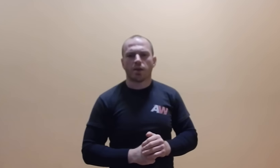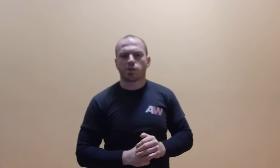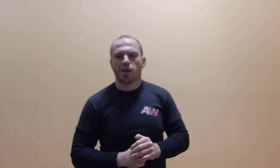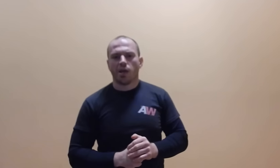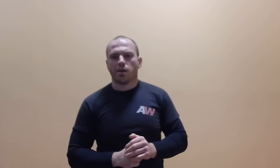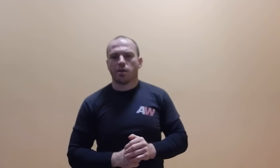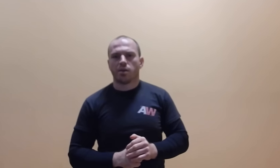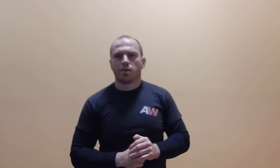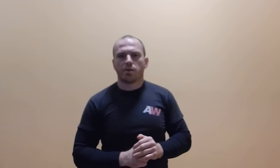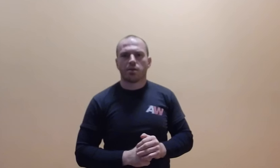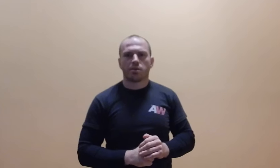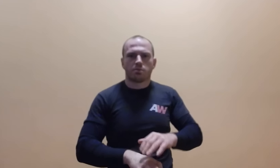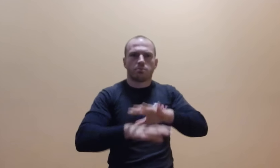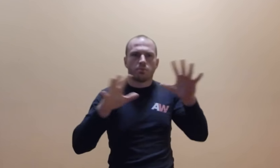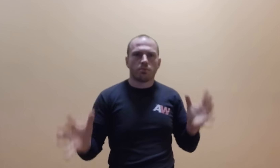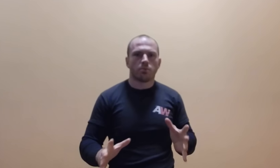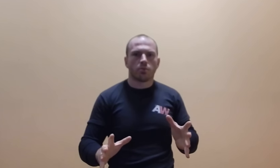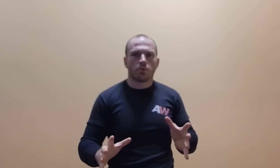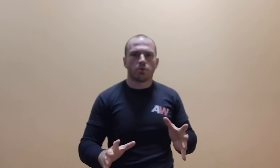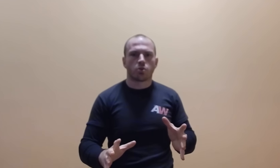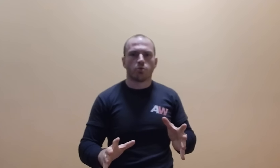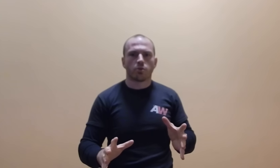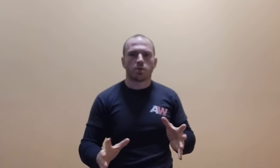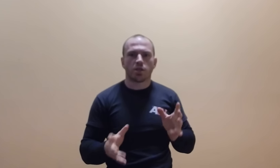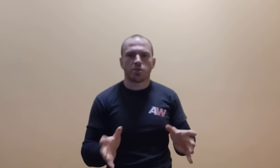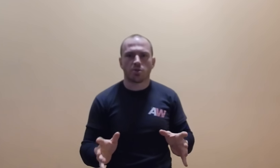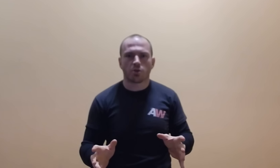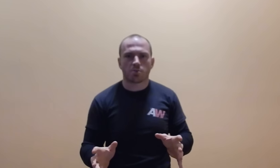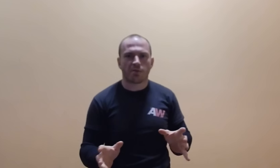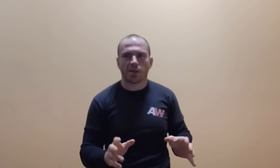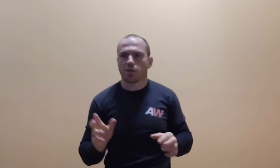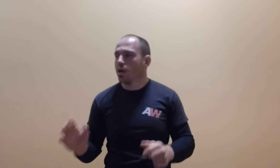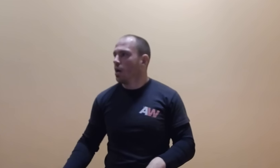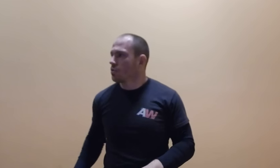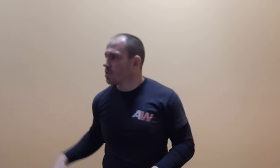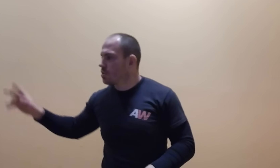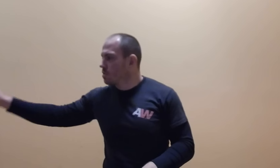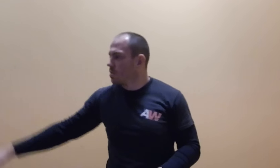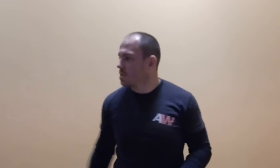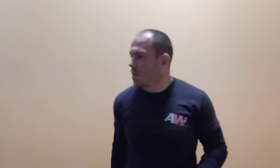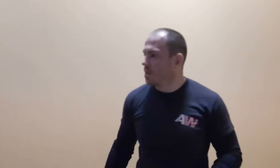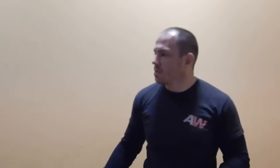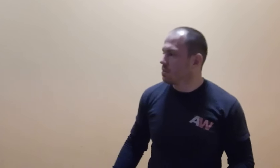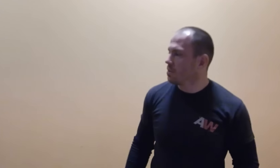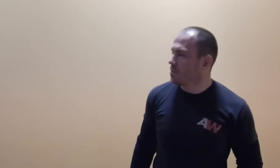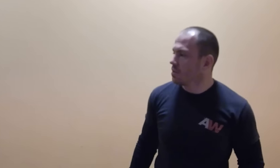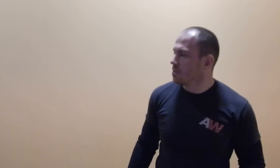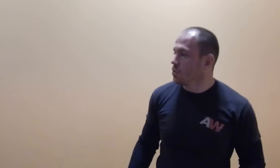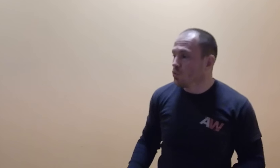także, sumując, jeśli z kimś rozmawiacie, ktoś chce i